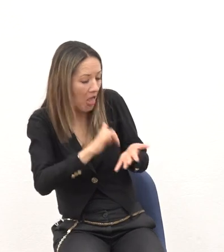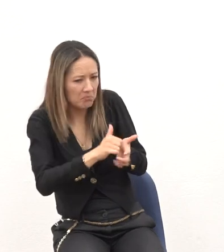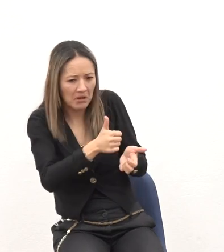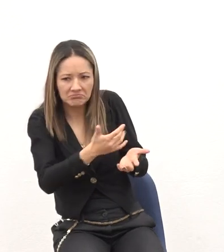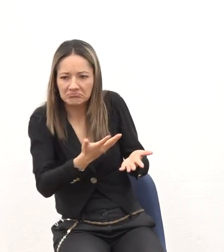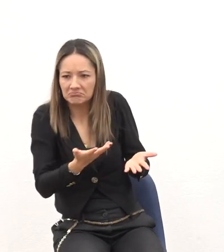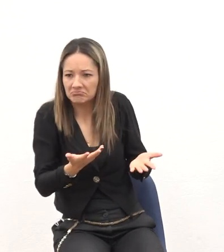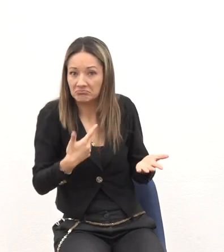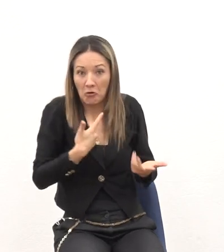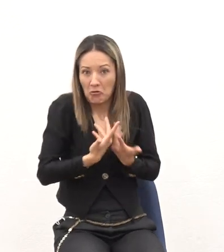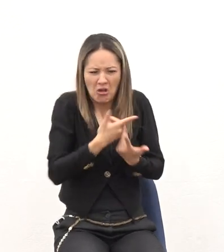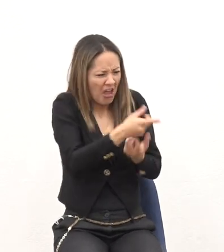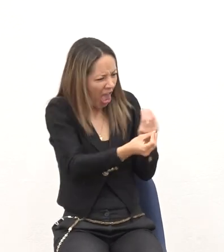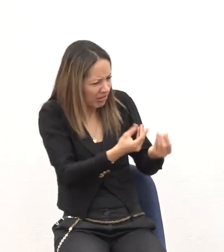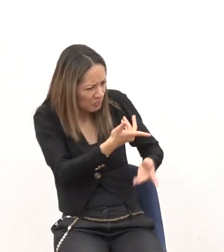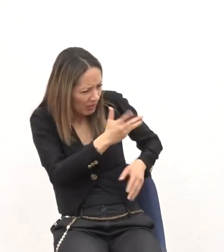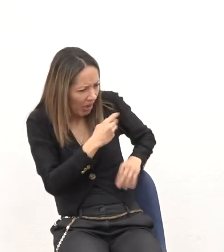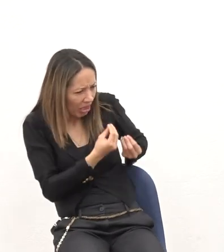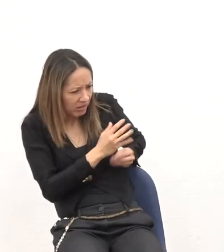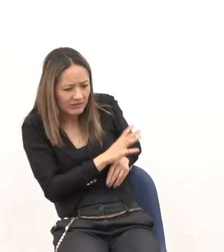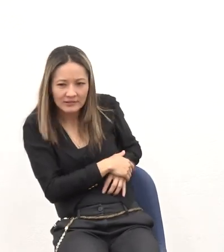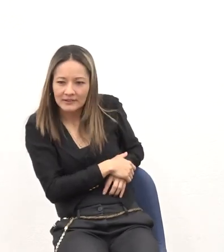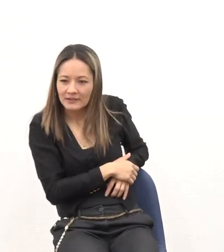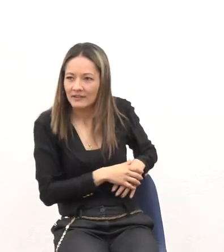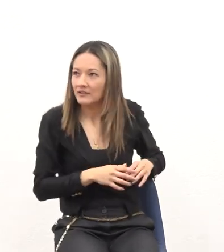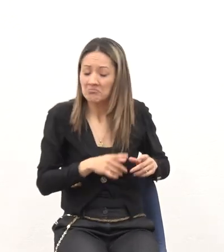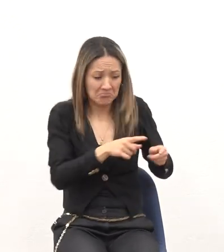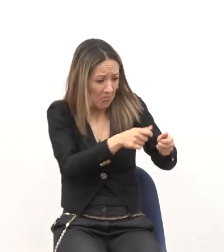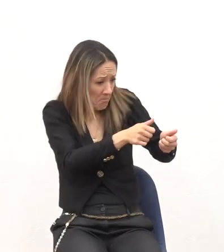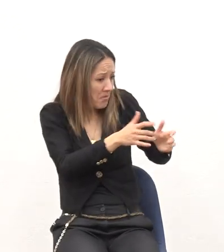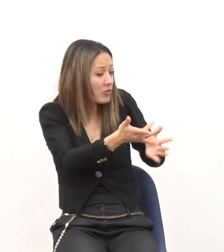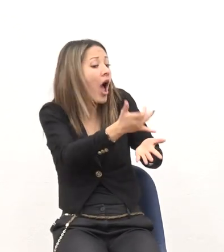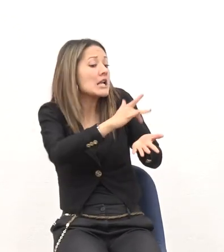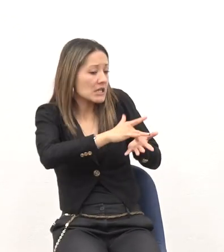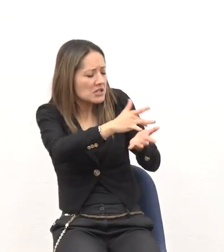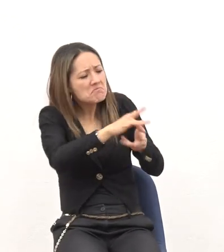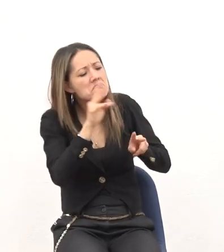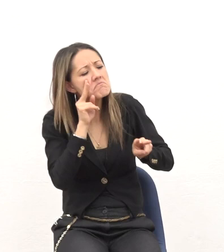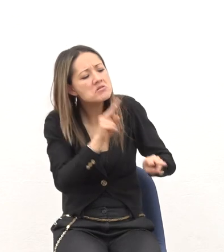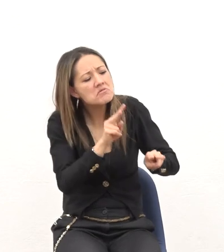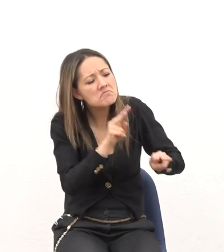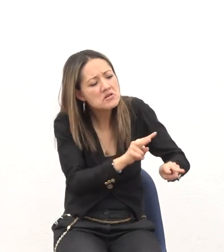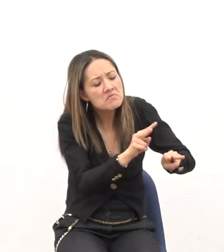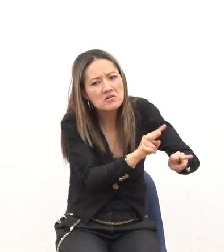Yo no sé Qué hizo usted hermano Pero pues siga viniendo Para pues seguirle Seguirle pues como Haciendo el control